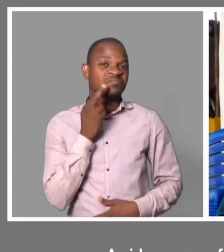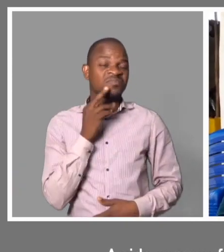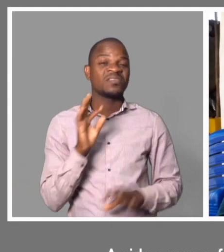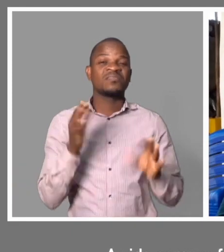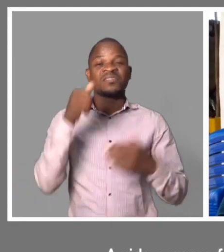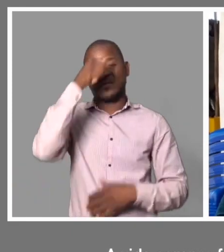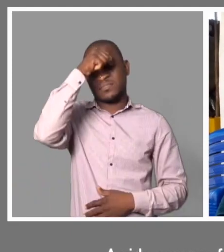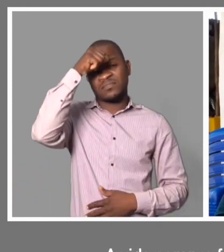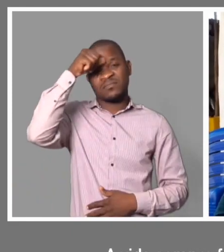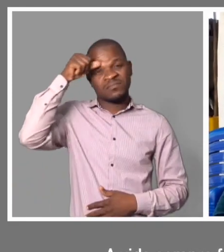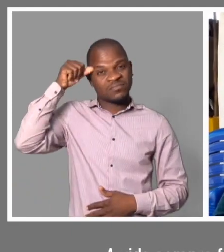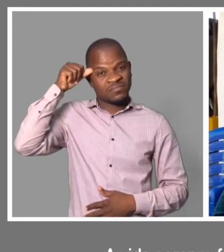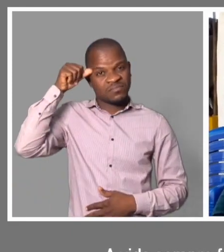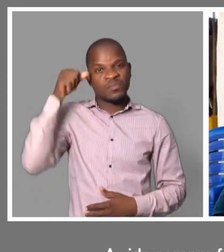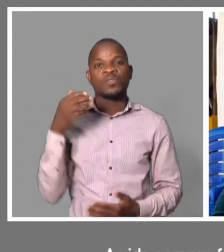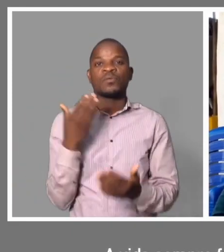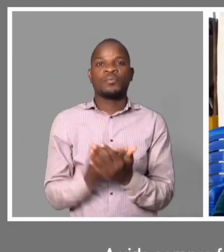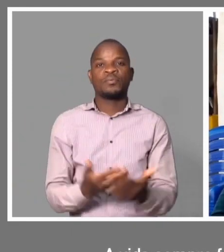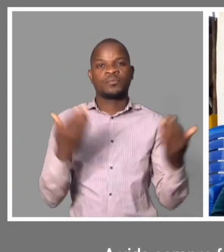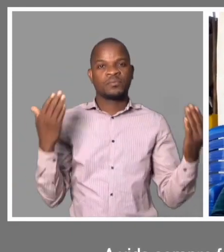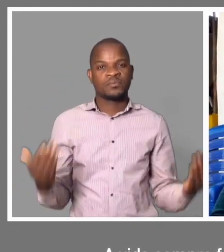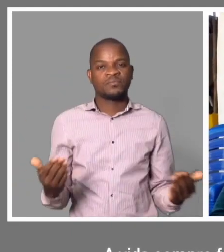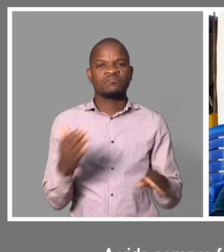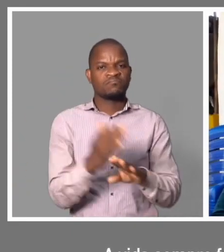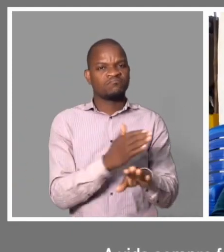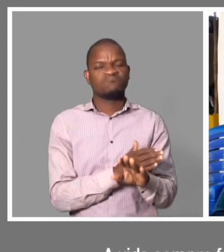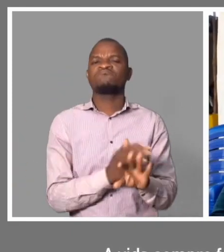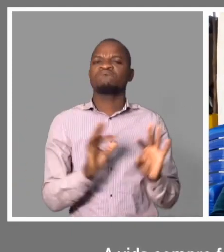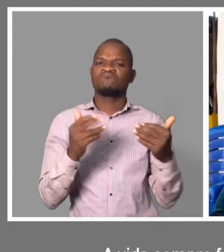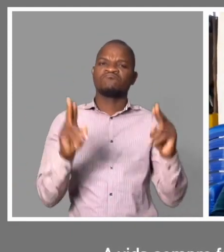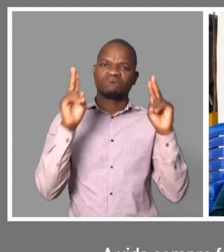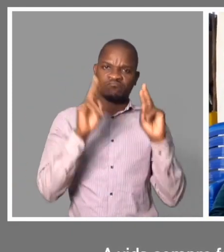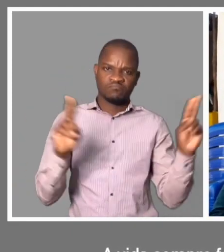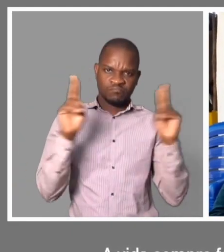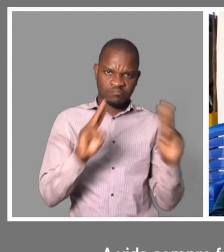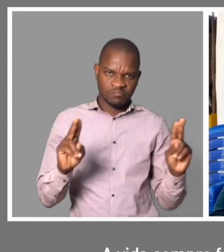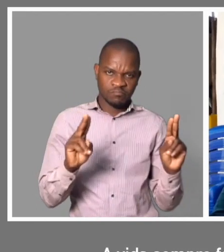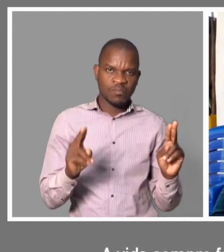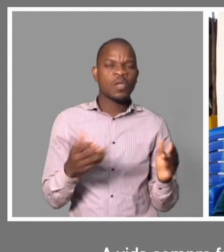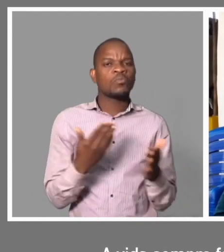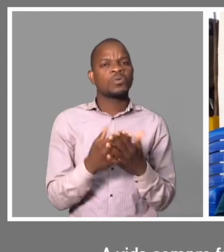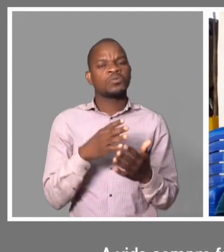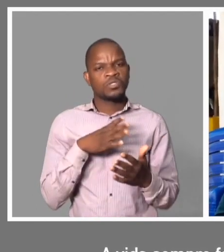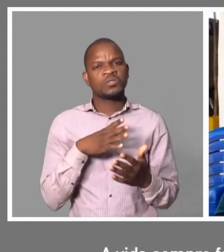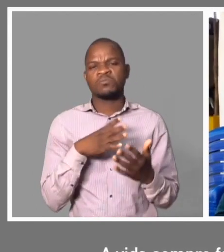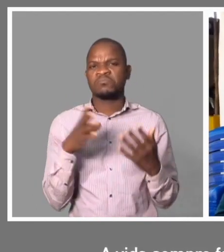mas eu digo, antes de idai, estava normal. Já que eu tinha minhas rendas,